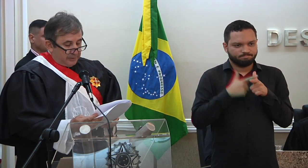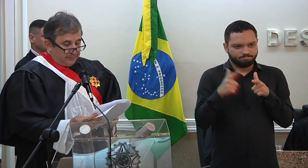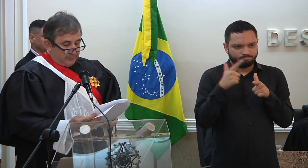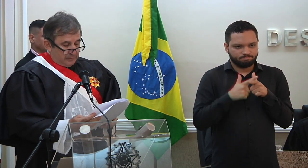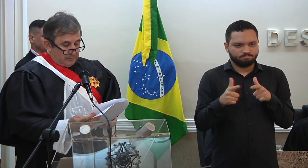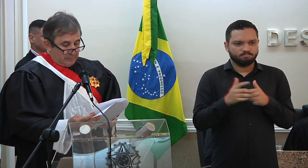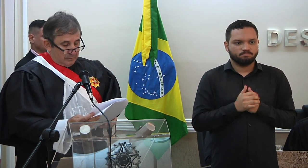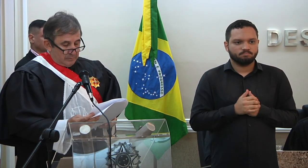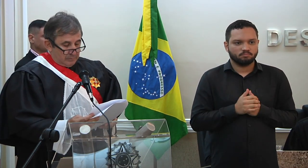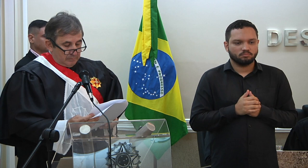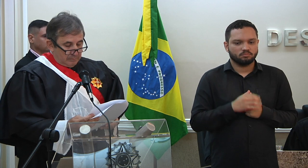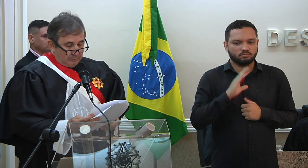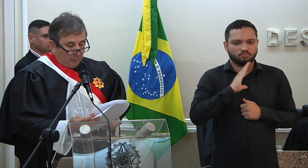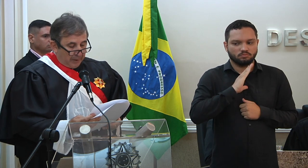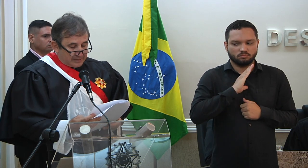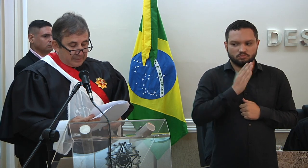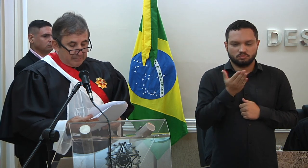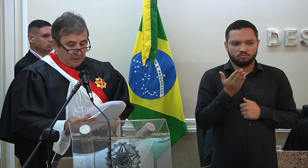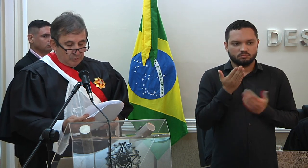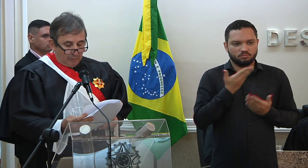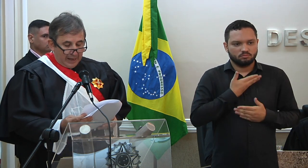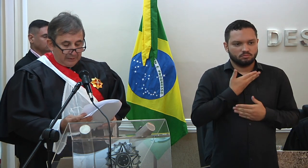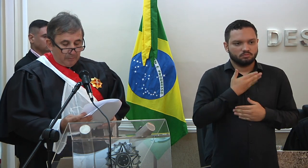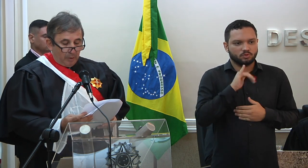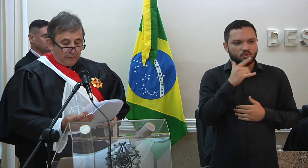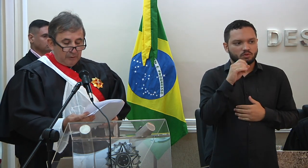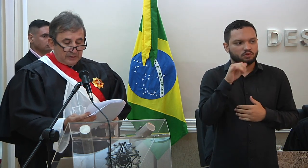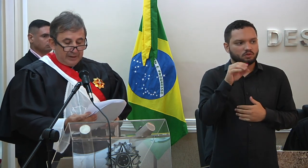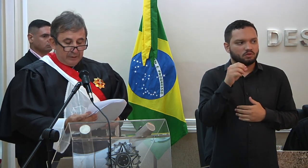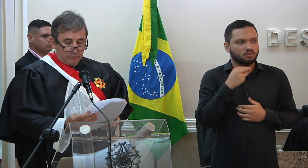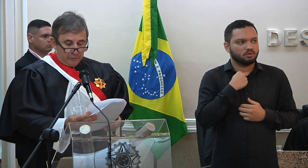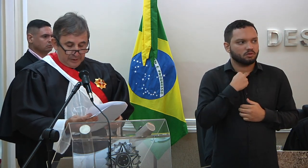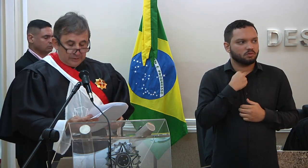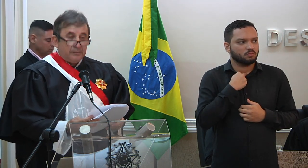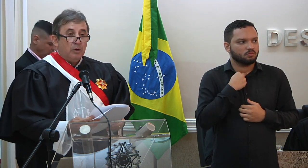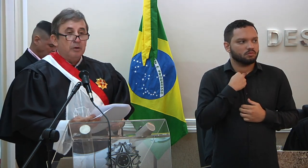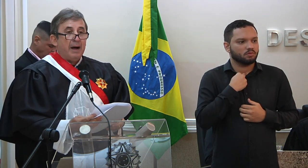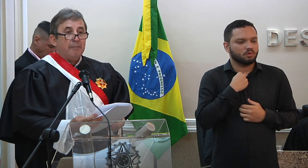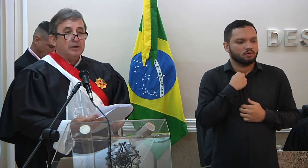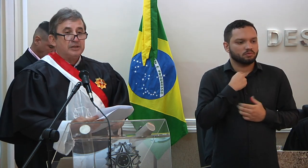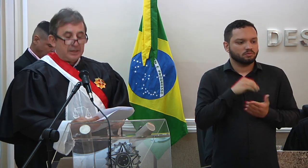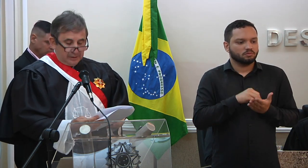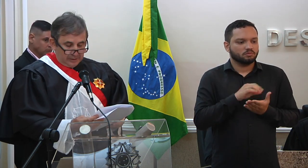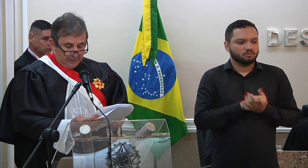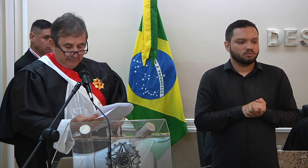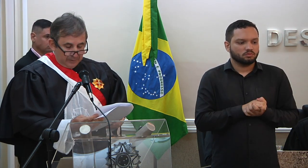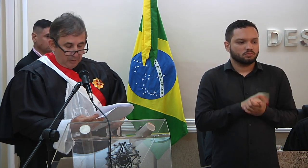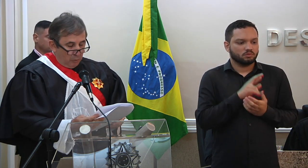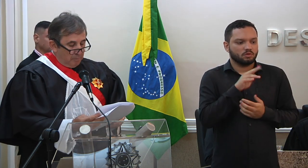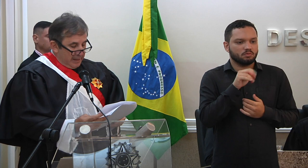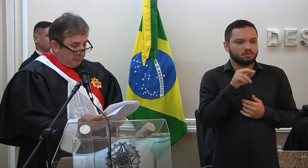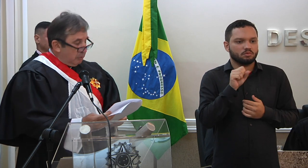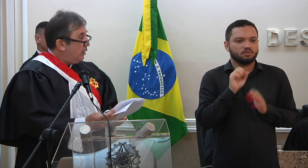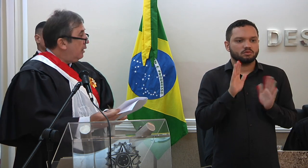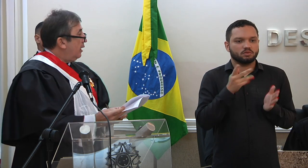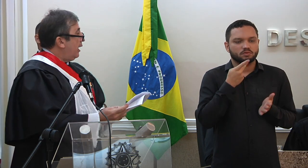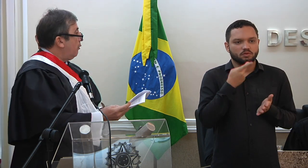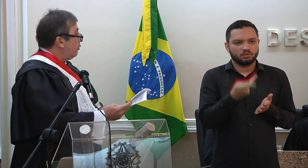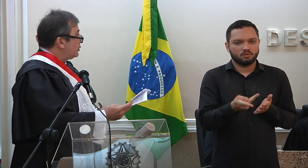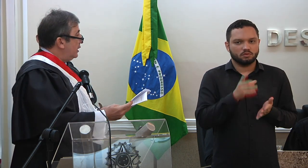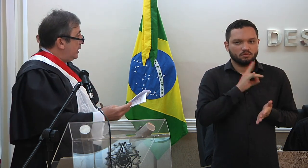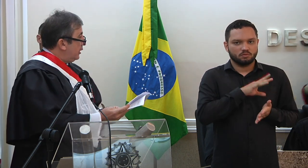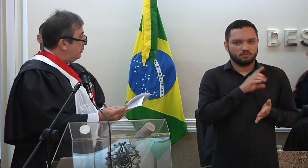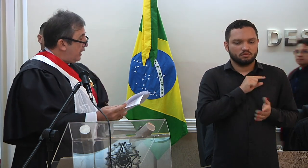coragem, meu prezado amigo João Carlos, não pode faltar nenhum juiz. Rui Barbosa já dizia, o medo